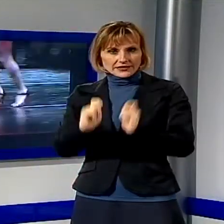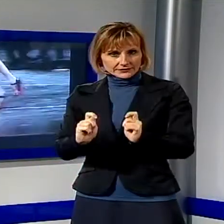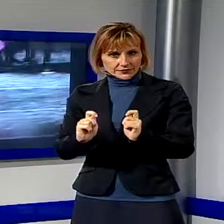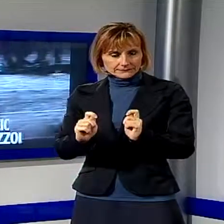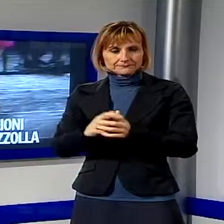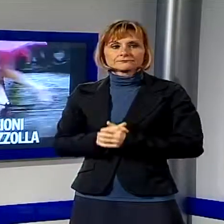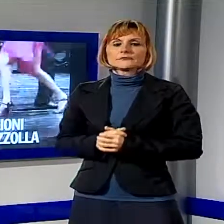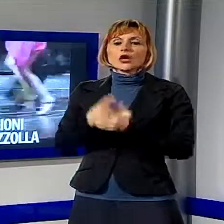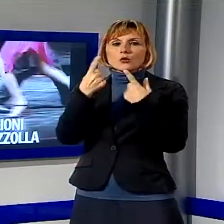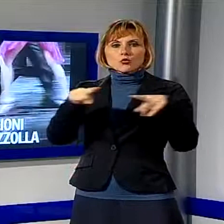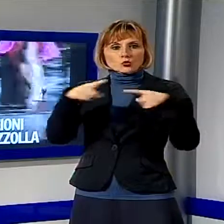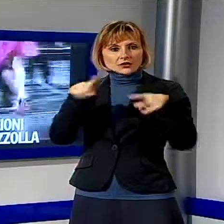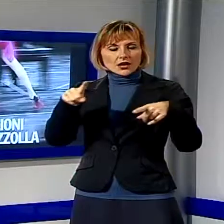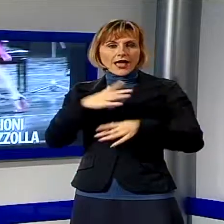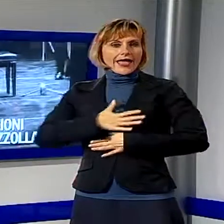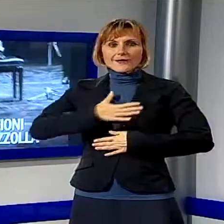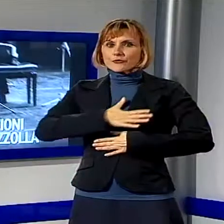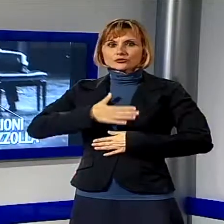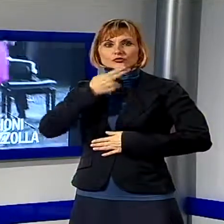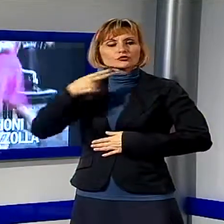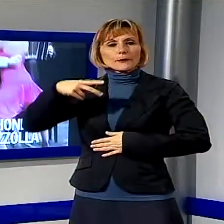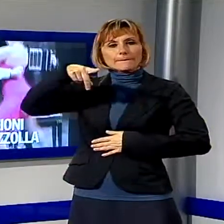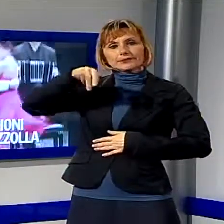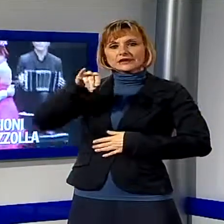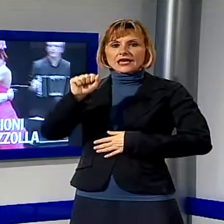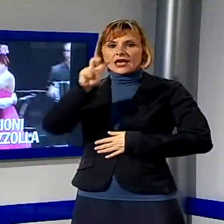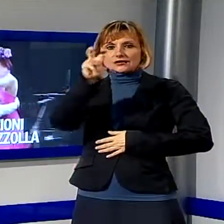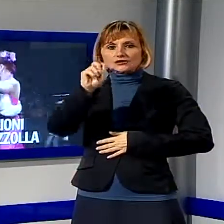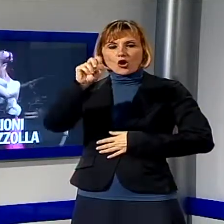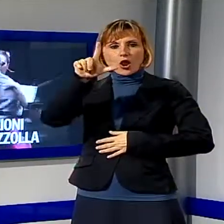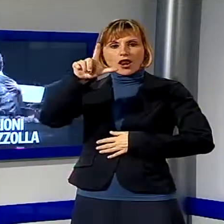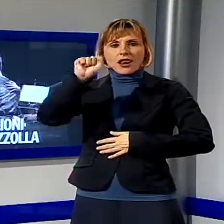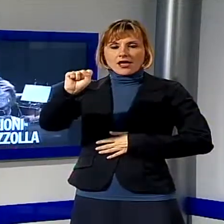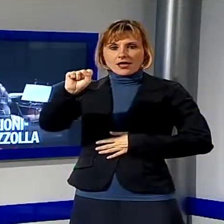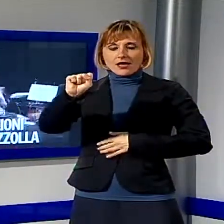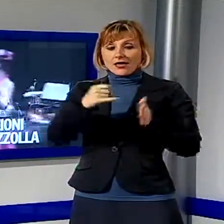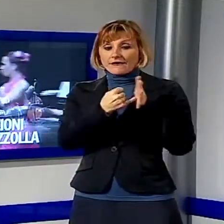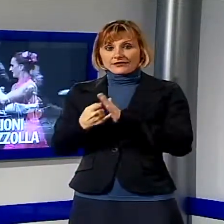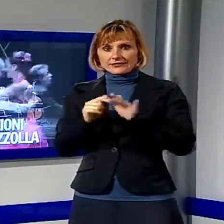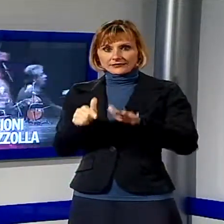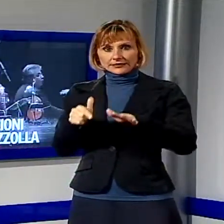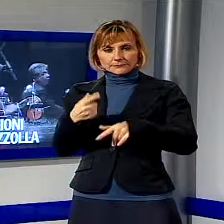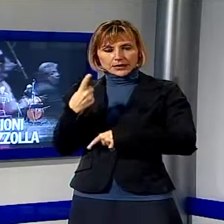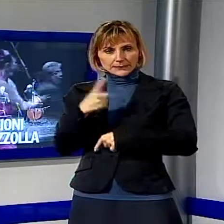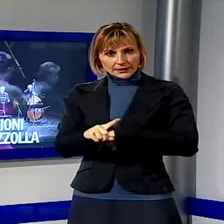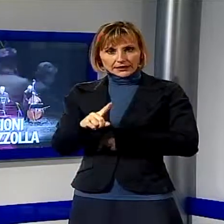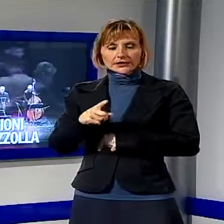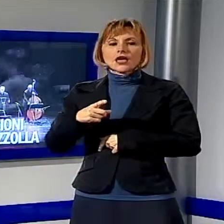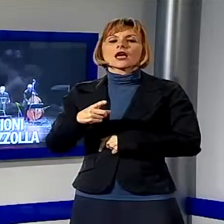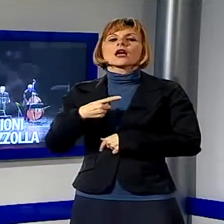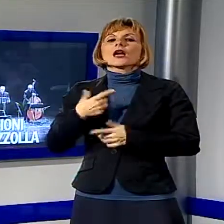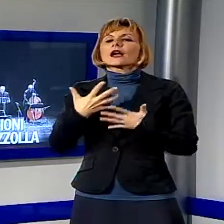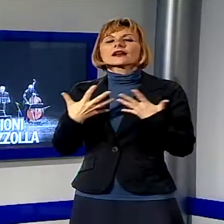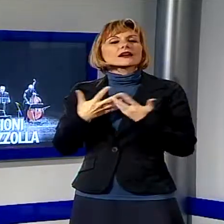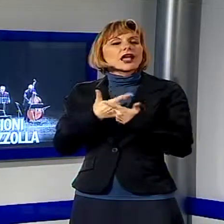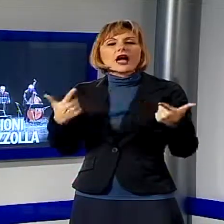Musica ed emozioni nel nome di Piazzolla, successo per il weekend dedicato al grande compositore argentino la